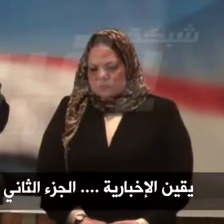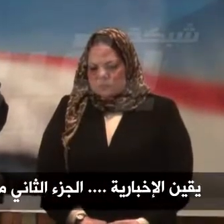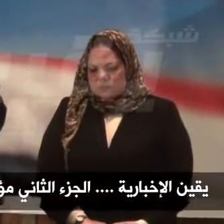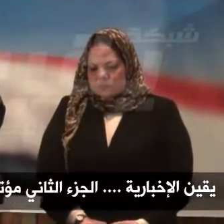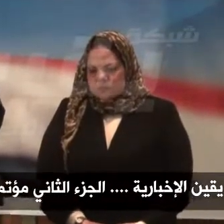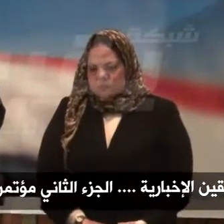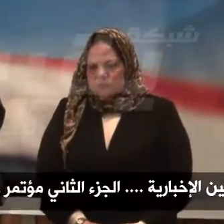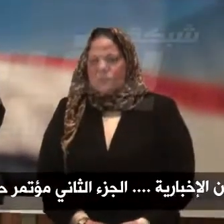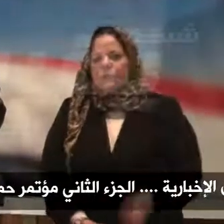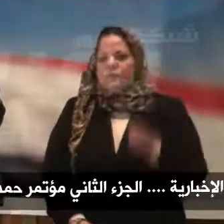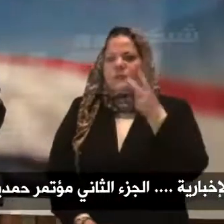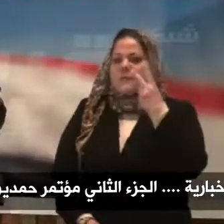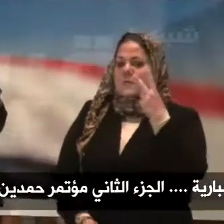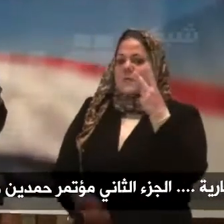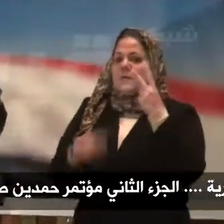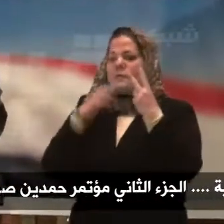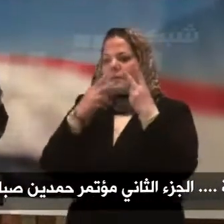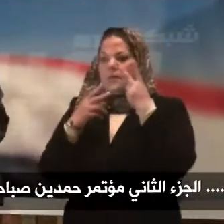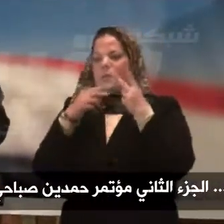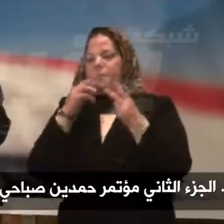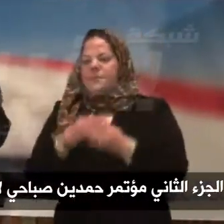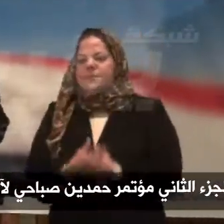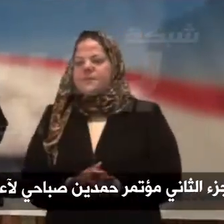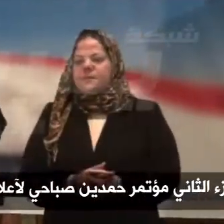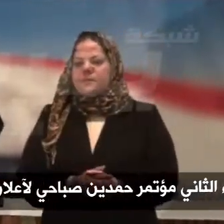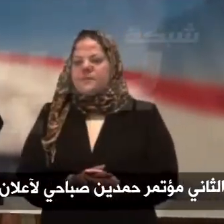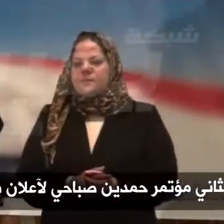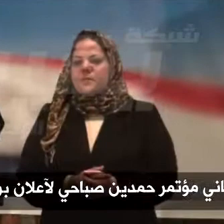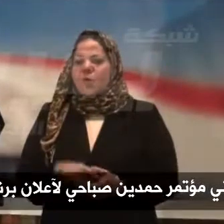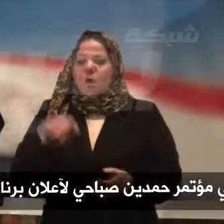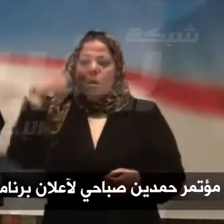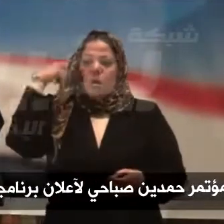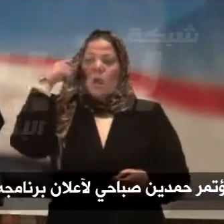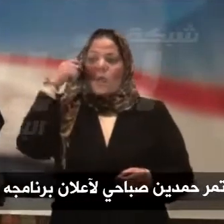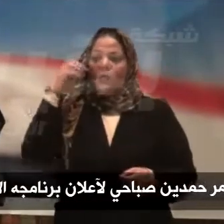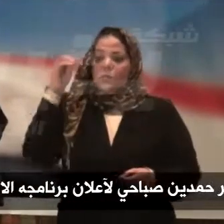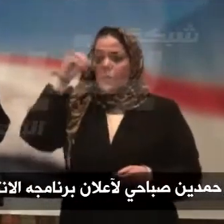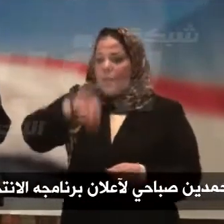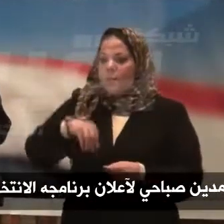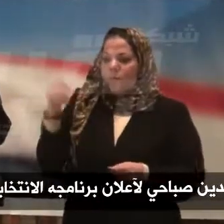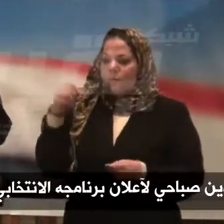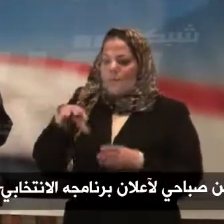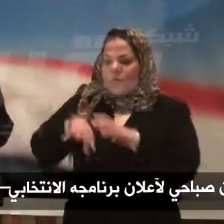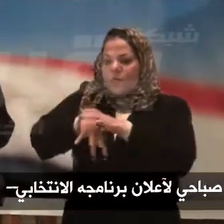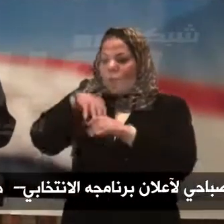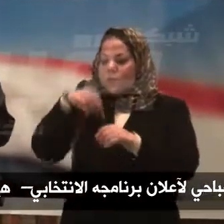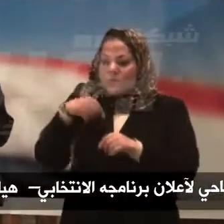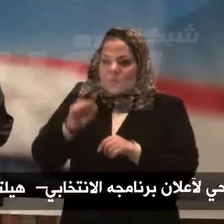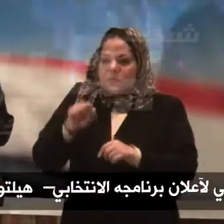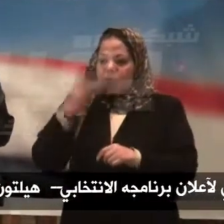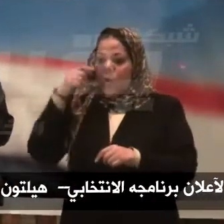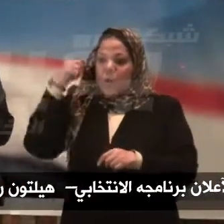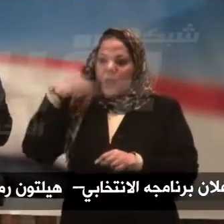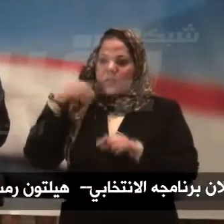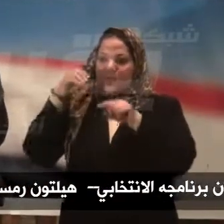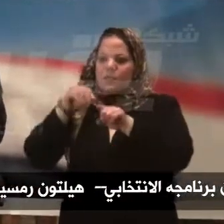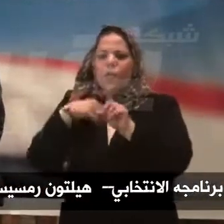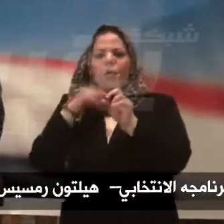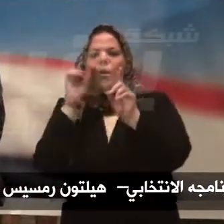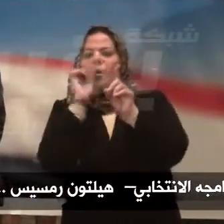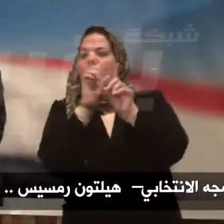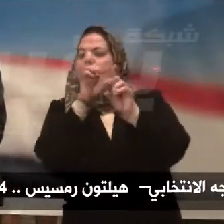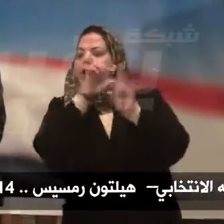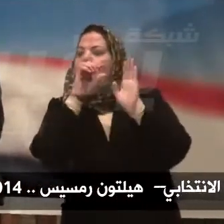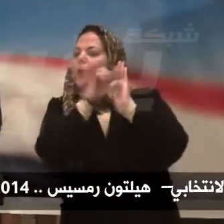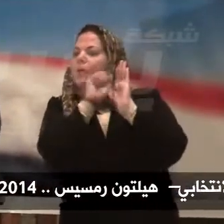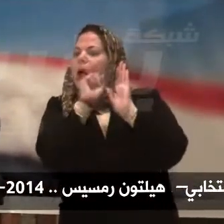اتنين الرئيس جزء من الدولة يحكمها